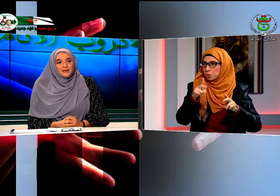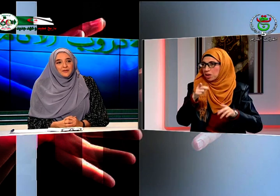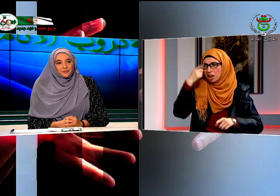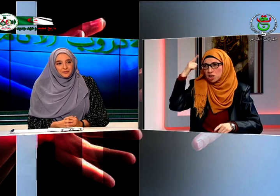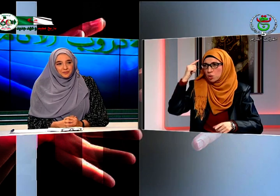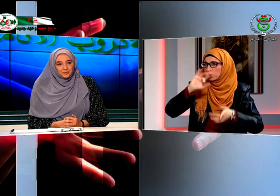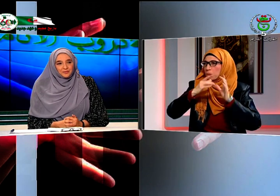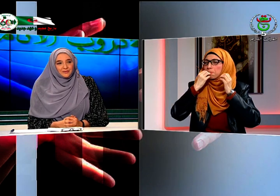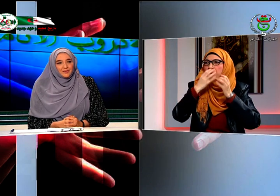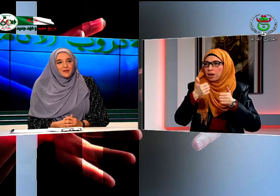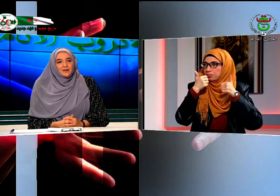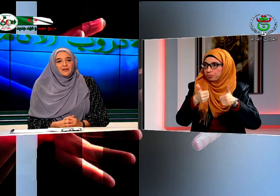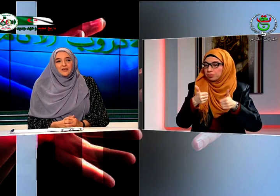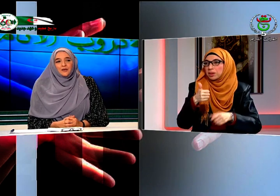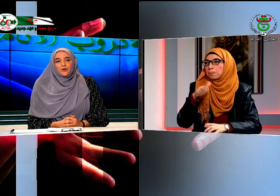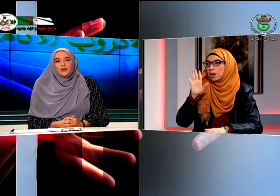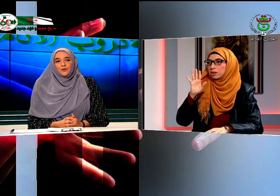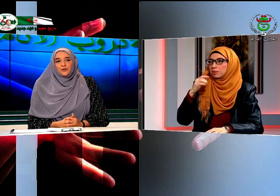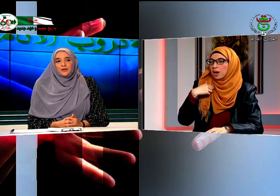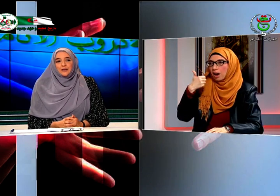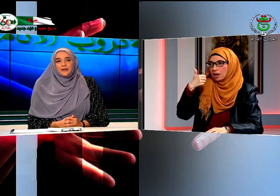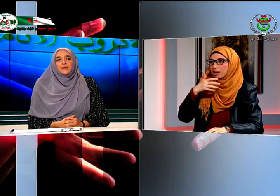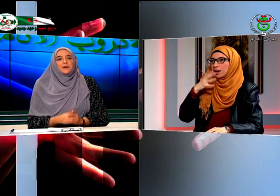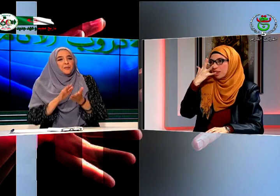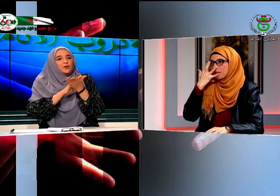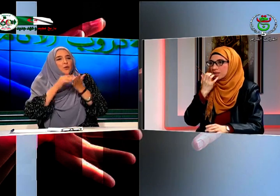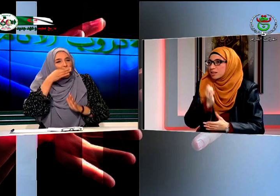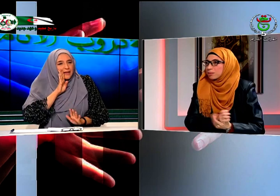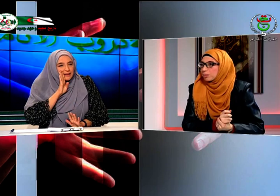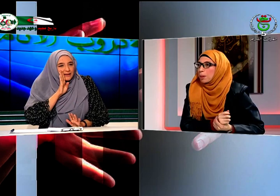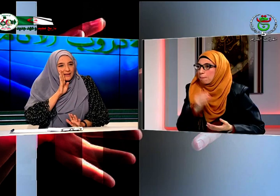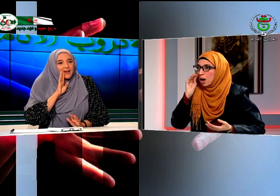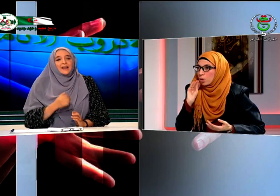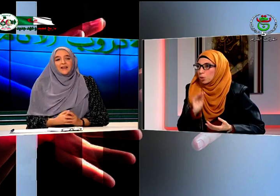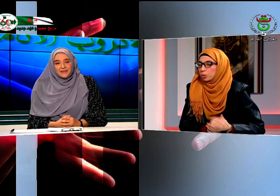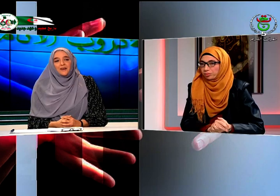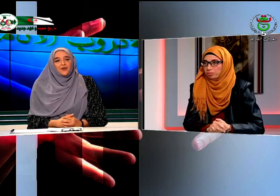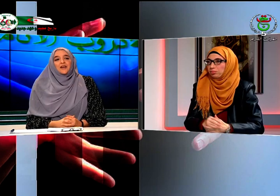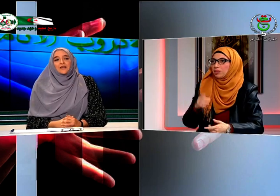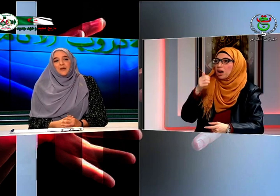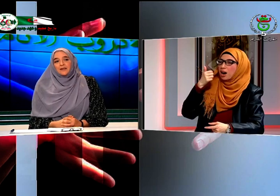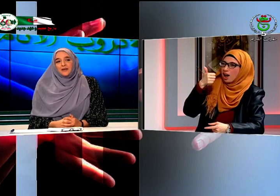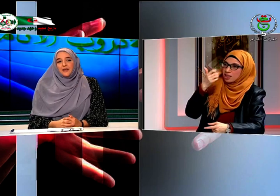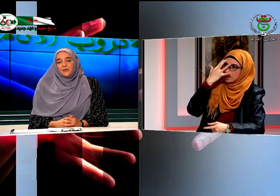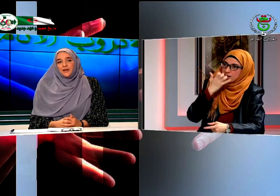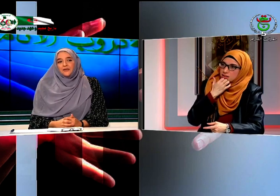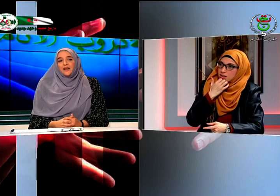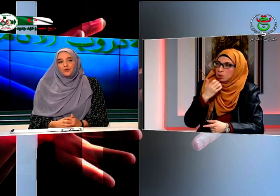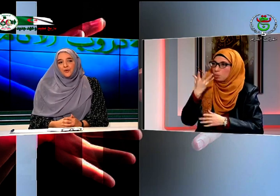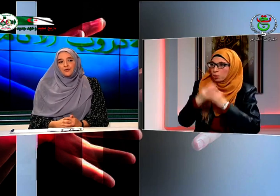يقول أنه يعني باردو والدين آه دكار الوالدين عليهم أن يفتخروا بوجود